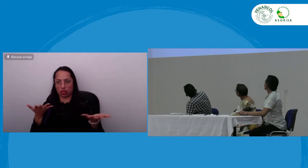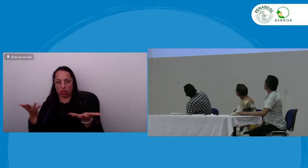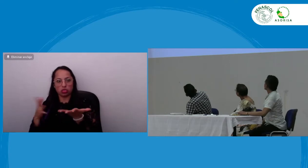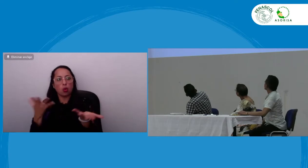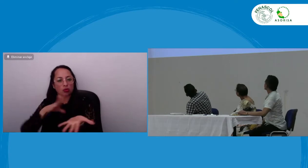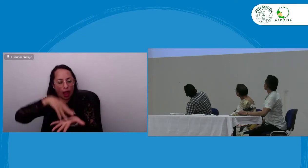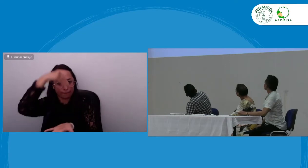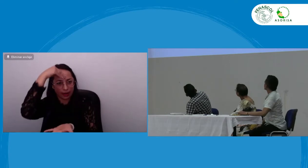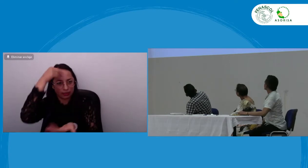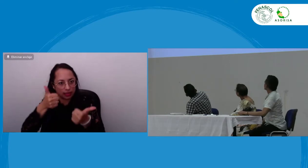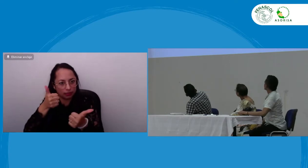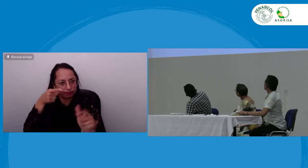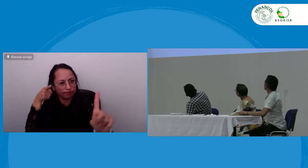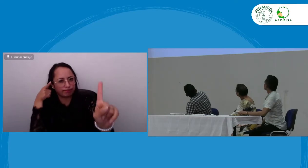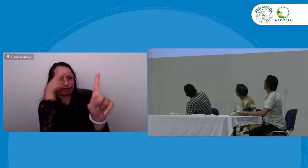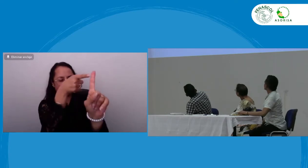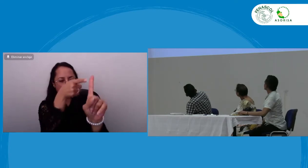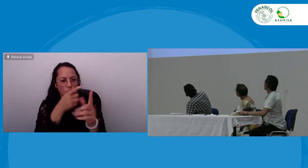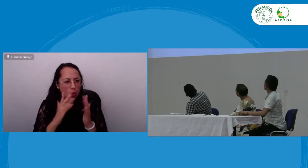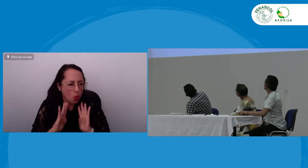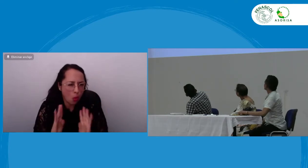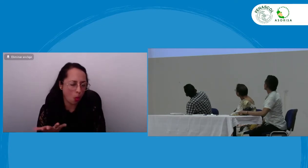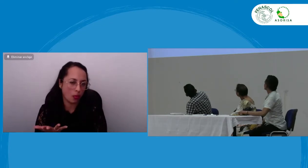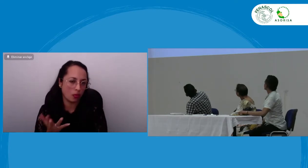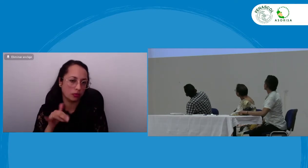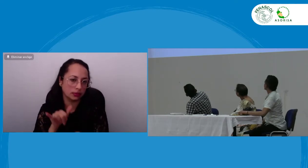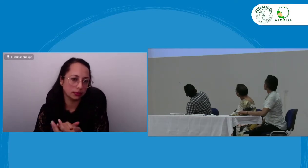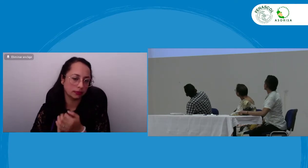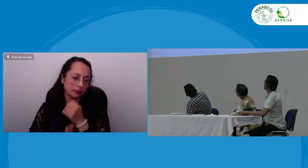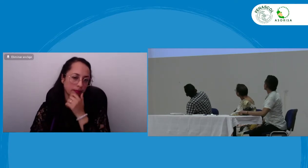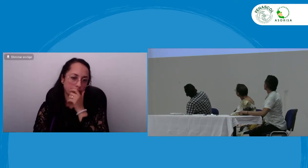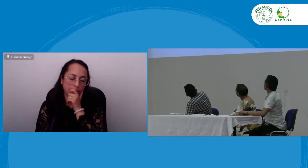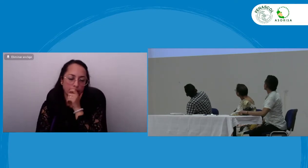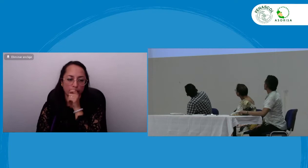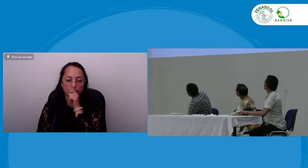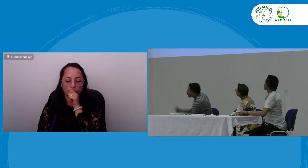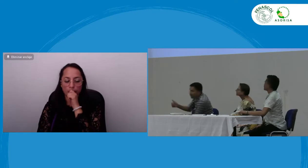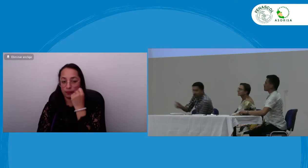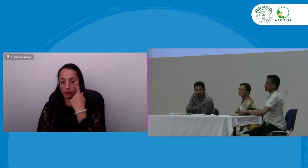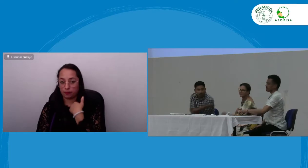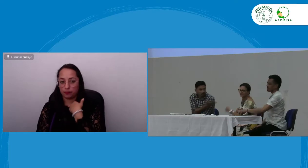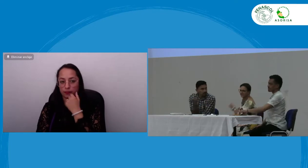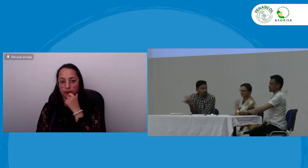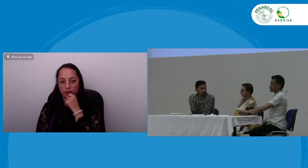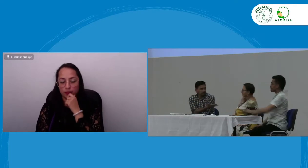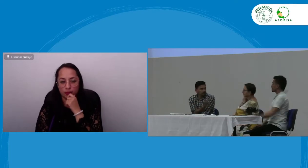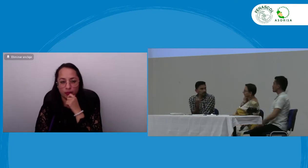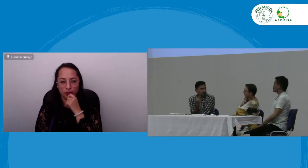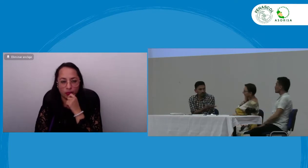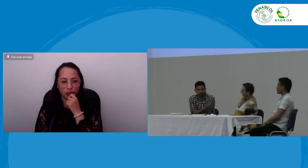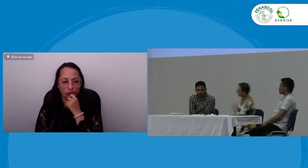afectación en los niños sordos en el aprendizaje y mi pregunta es ¿cómo lograr? ¿cómo hacer que esto se logre finalmente?